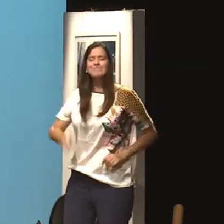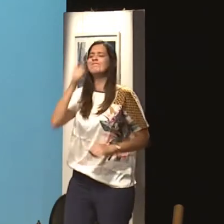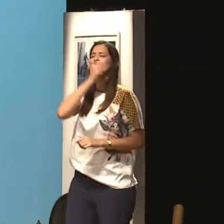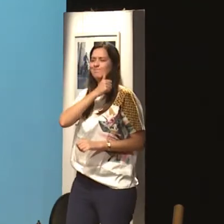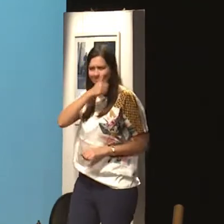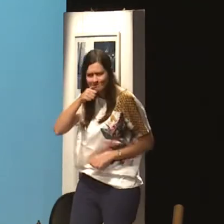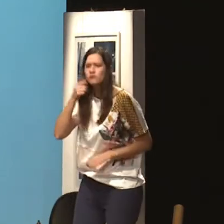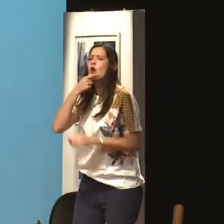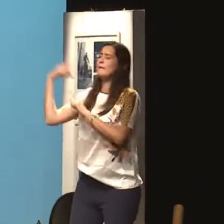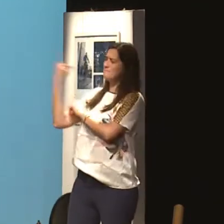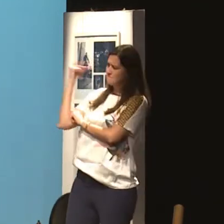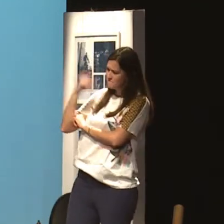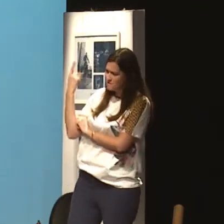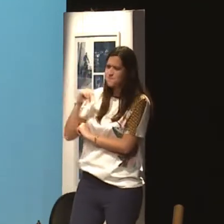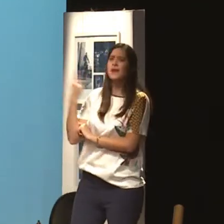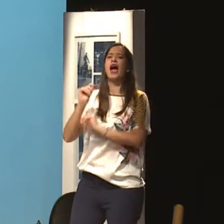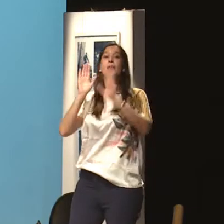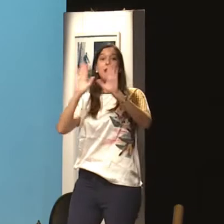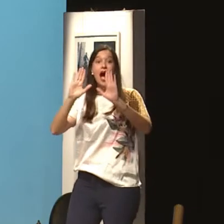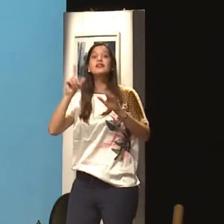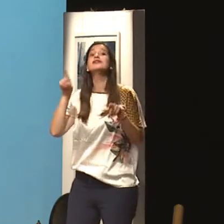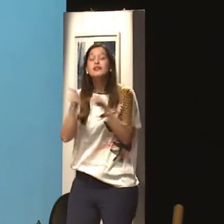E a mulher pobre, ela sofre muito, ela apanha, muitas das vezes.